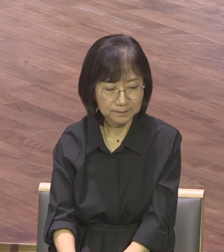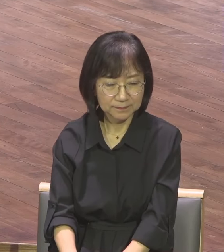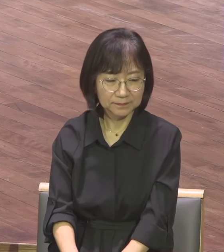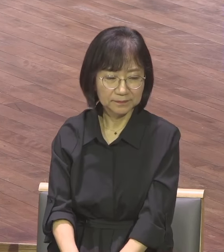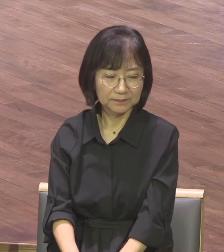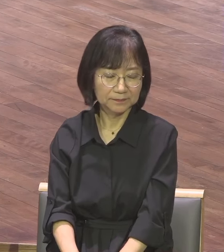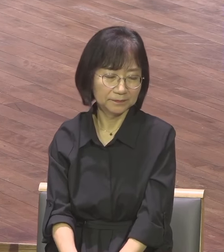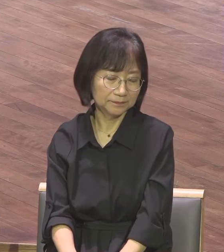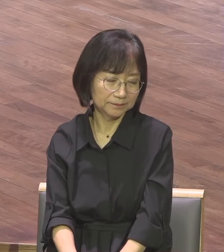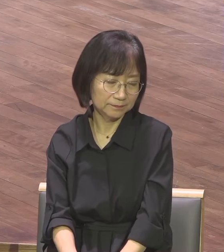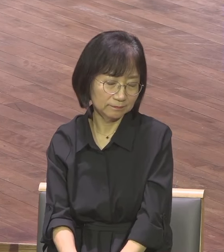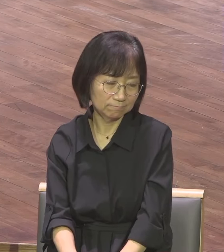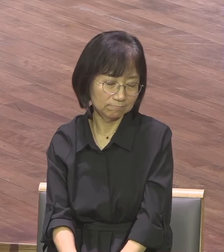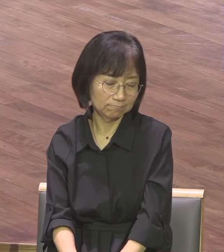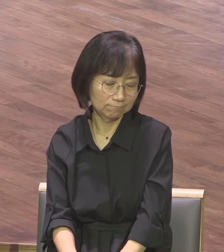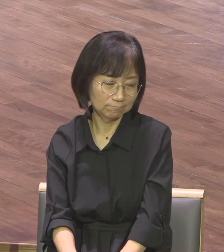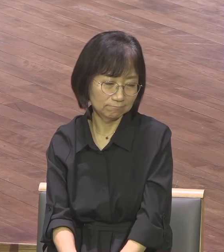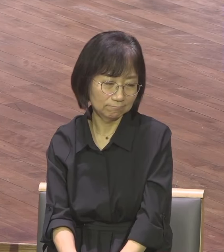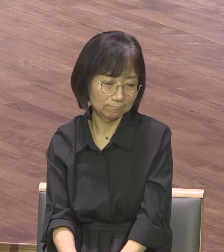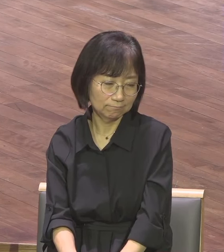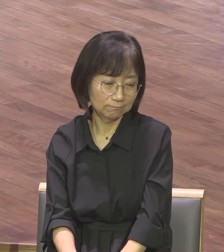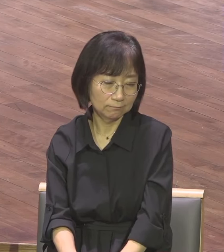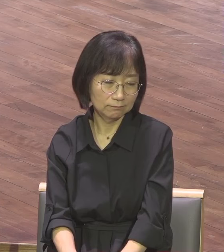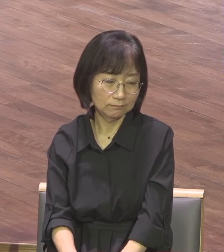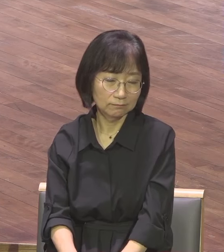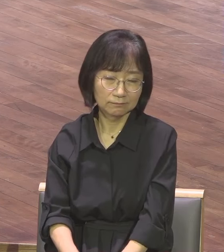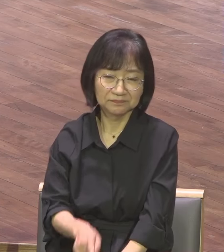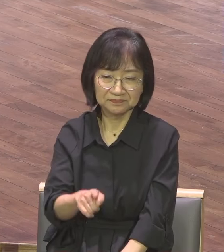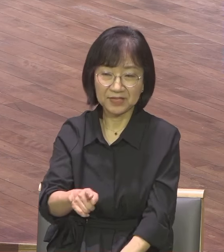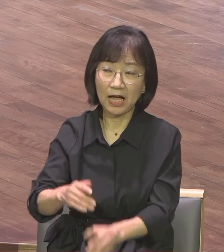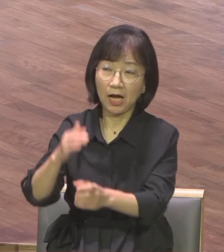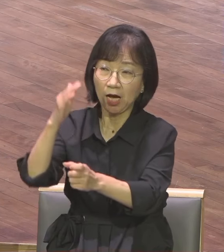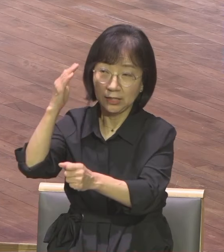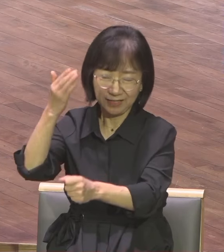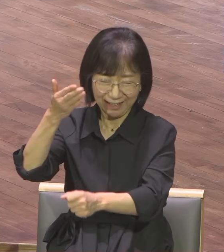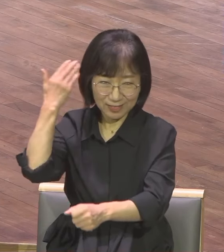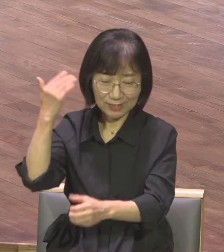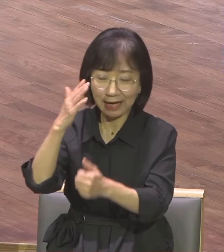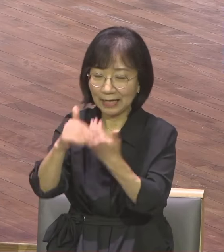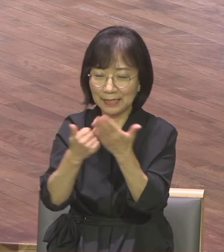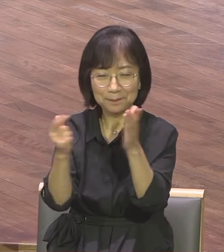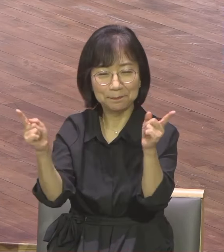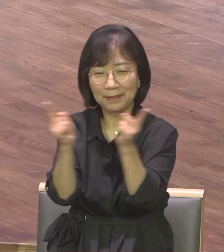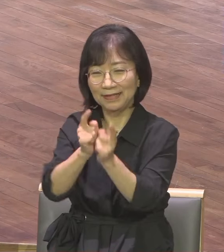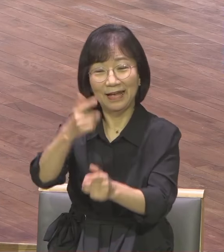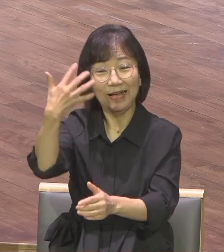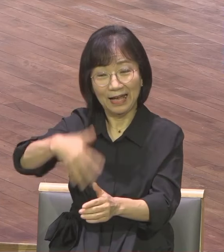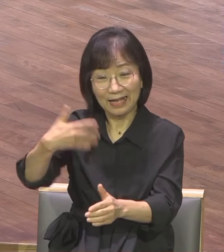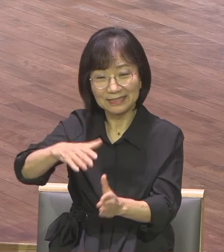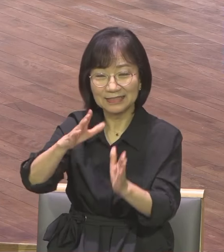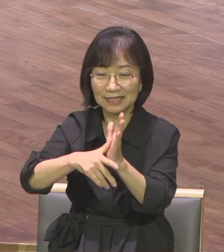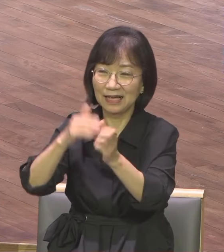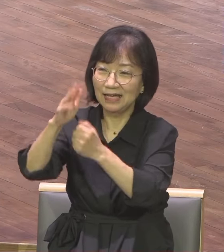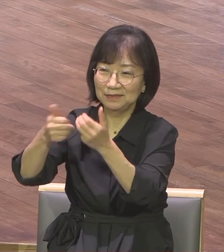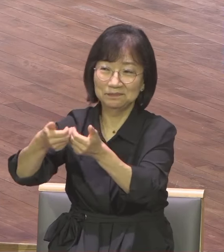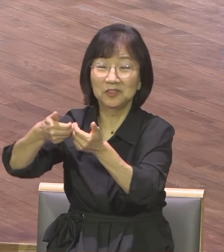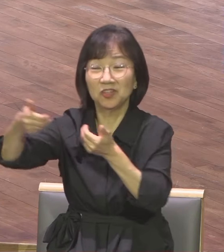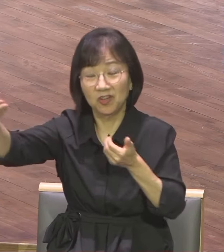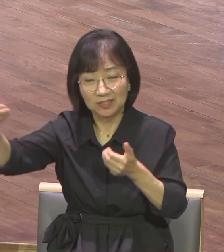알았느냐 너가 하나님을 떠난 인생이었다 너가 어떻게 살았느냐 영적 문제로 살았지 않느냐